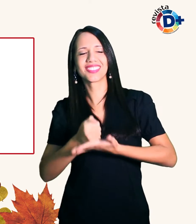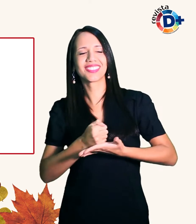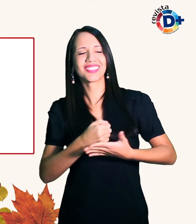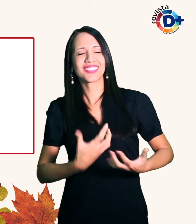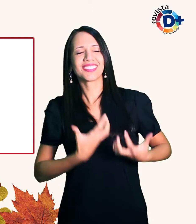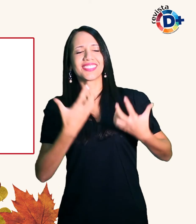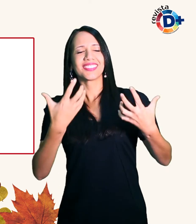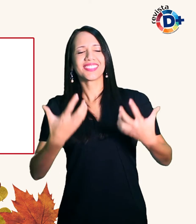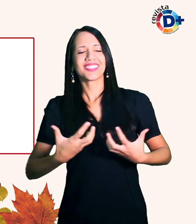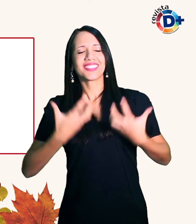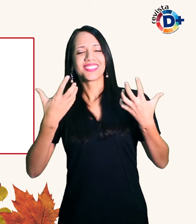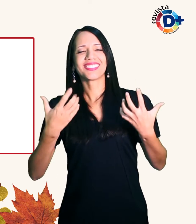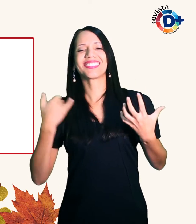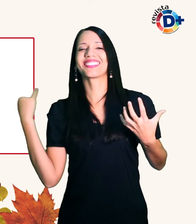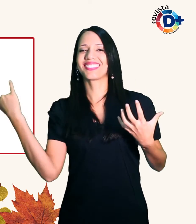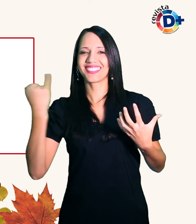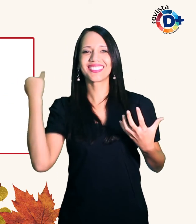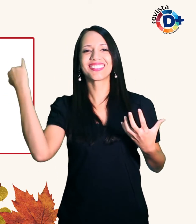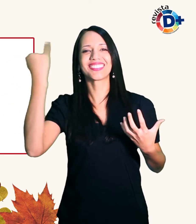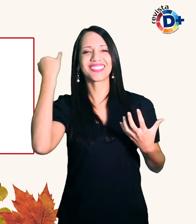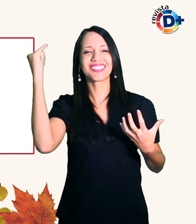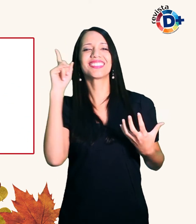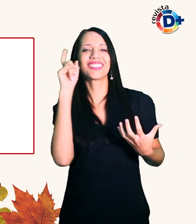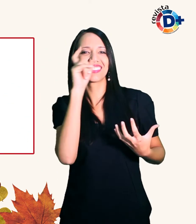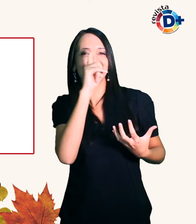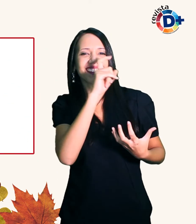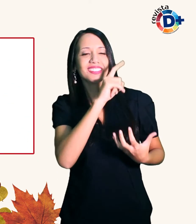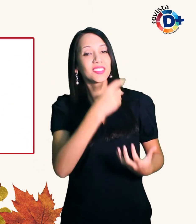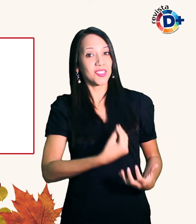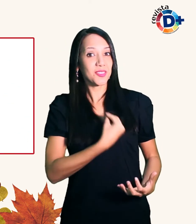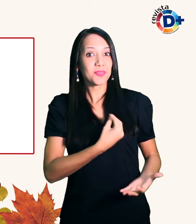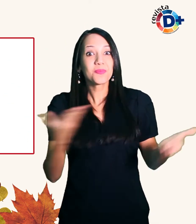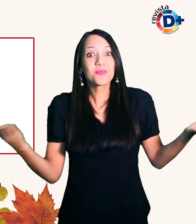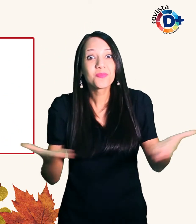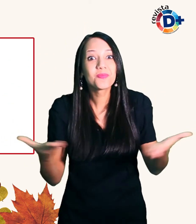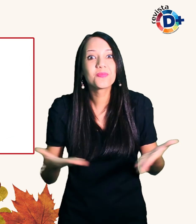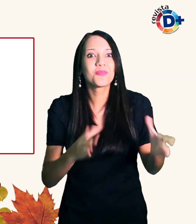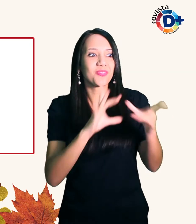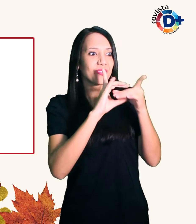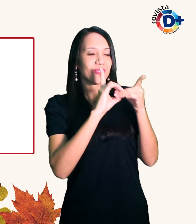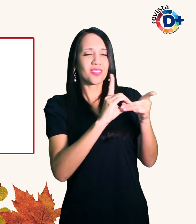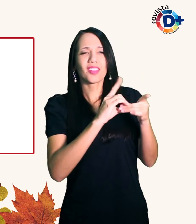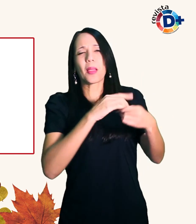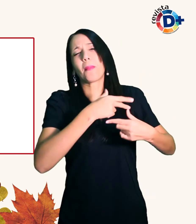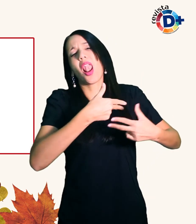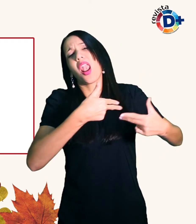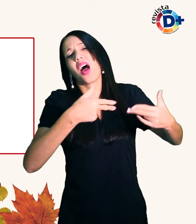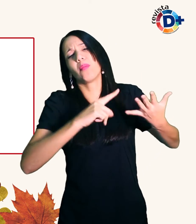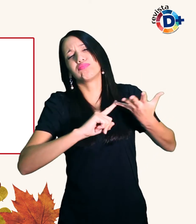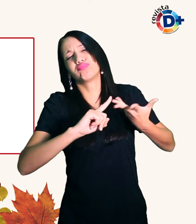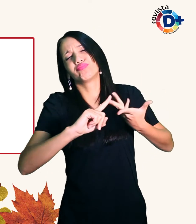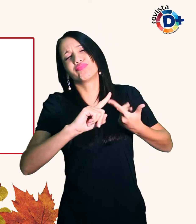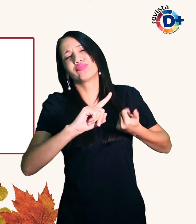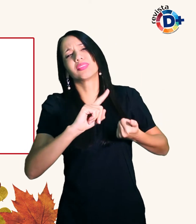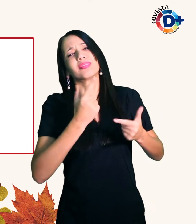é muito valioso e é difícil existir nas relações por uma série de circunstâncias Ela continua